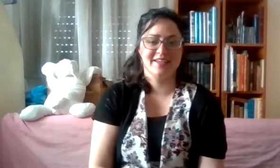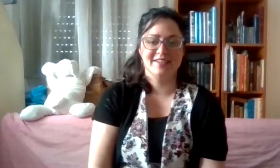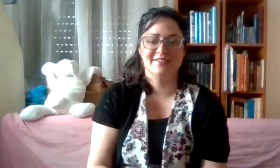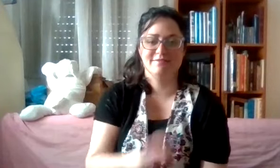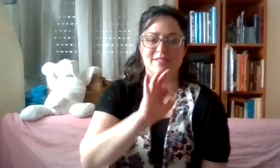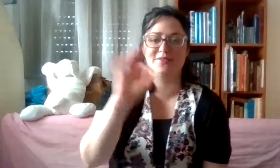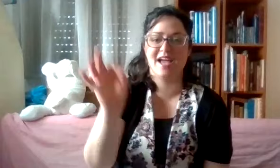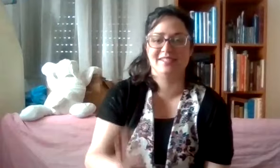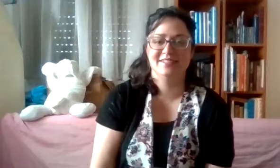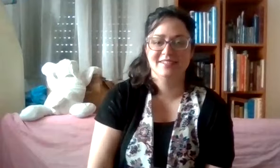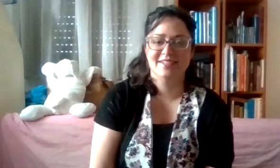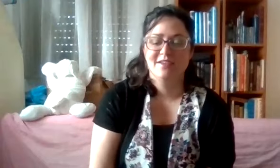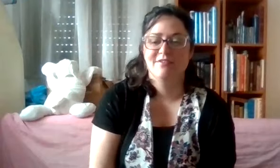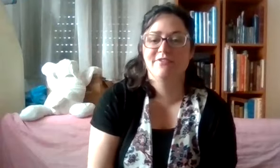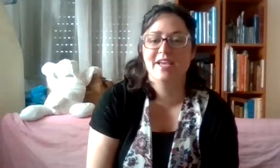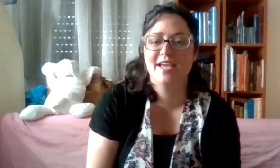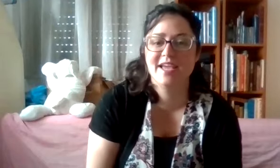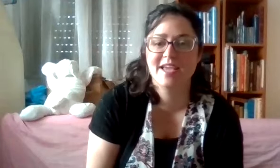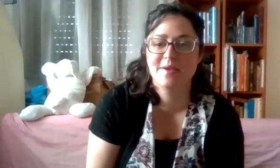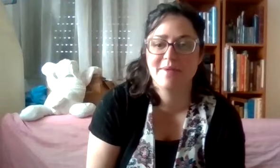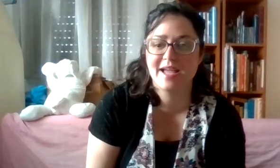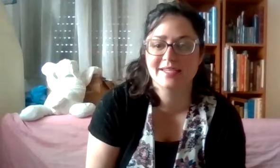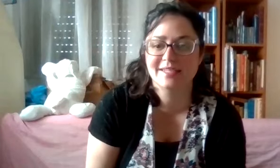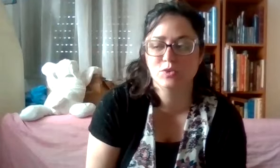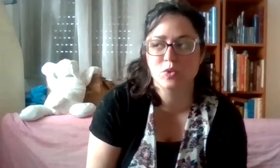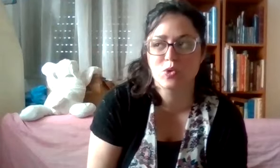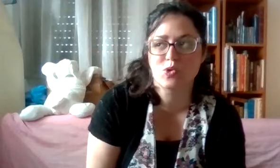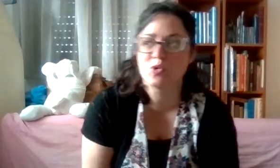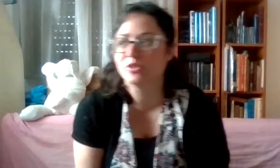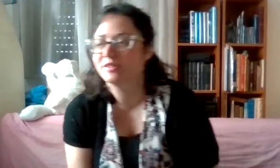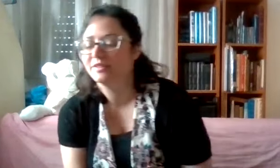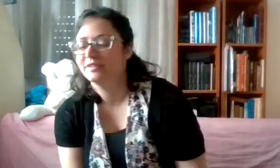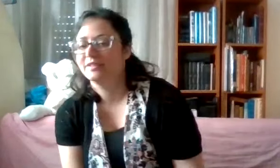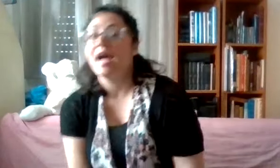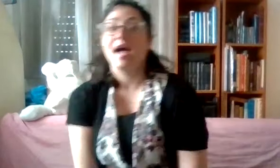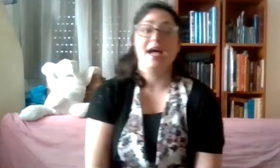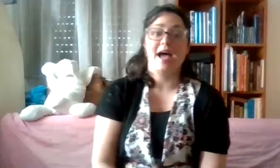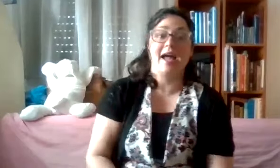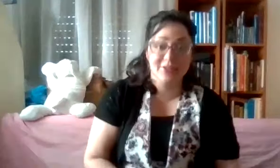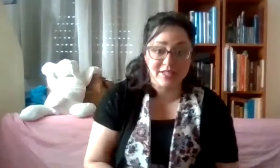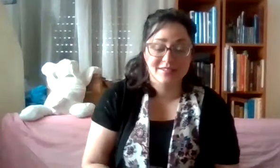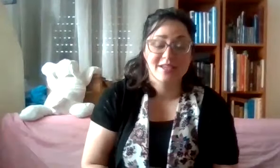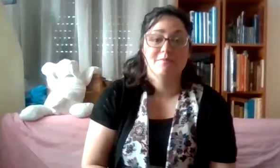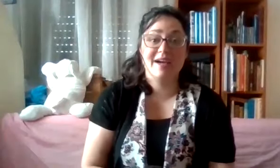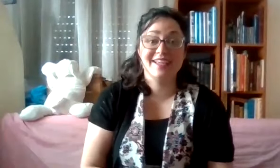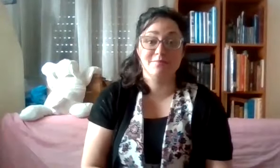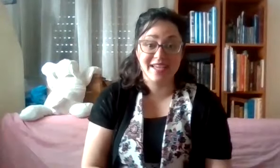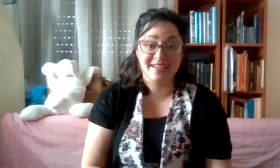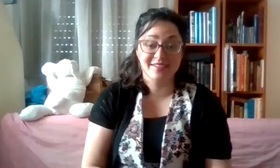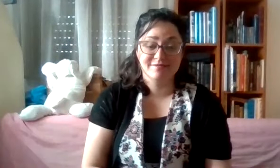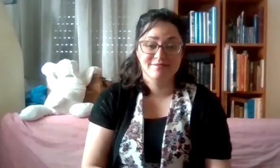מצוין. ומה יש לנו עוד? אני יודעת. מה לגבי